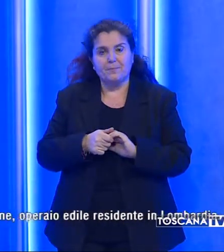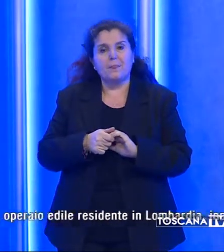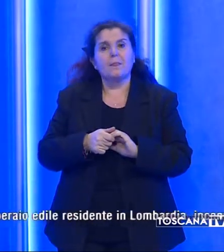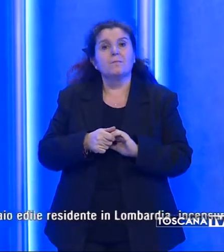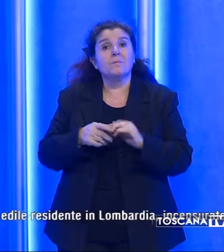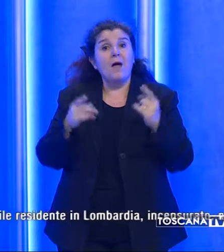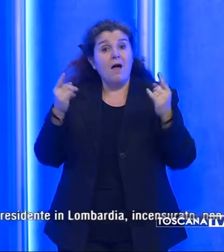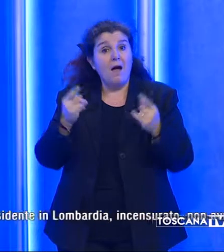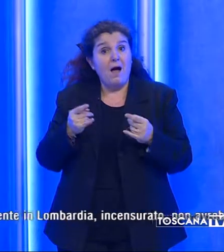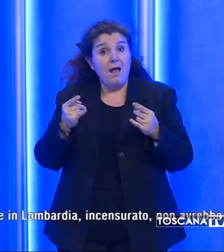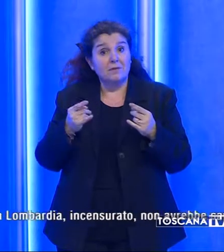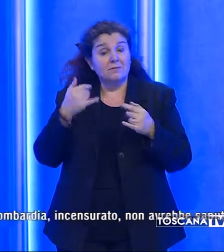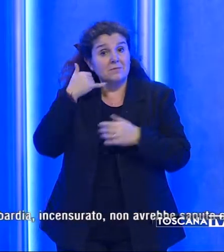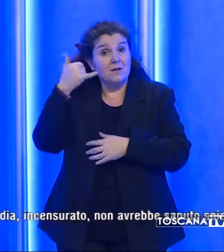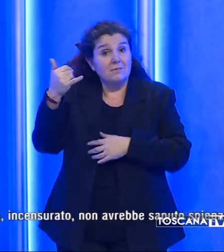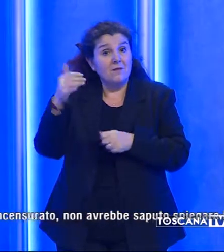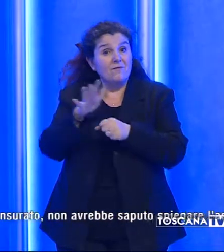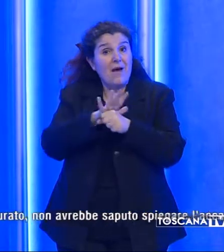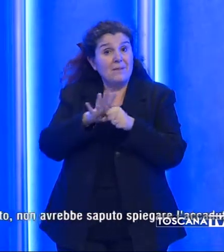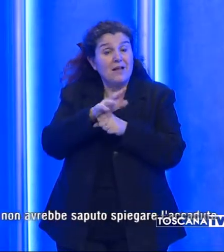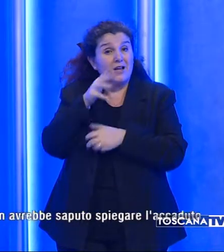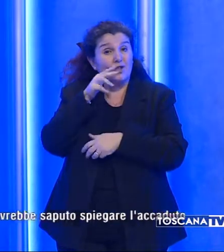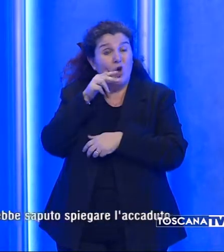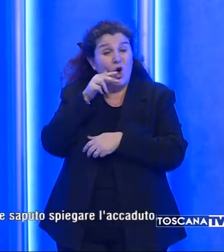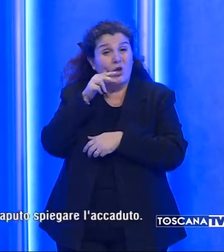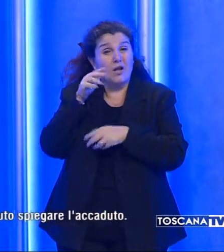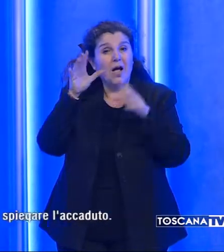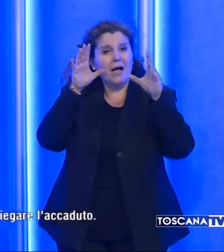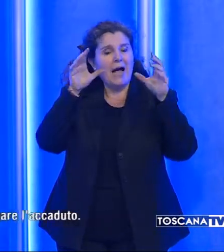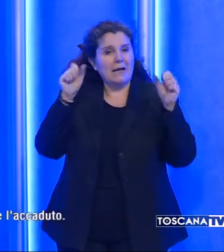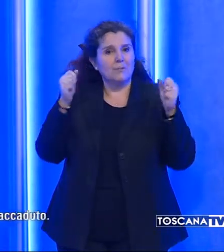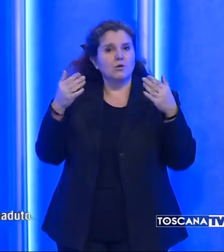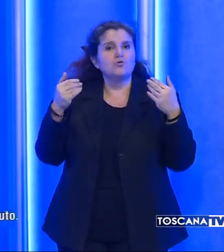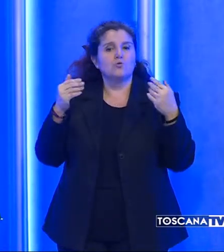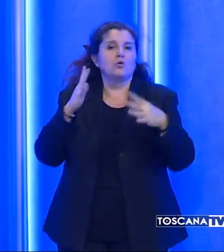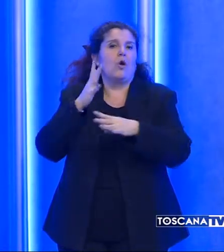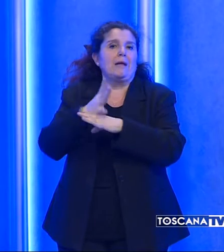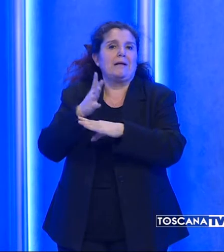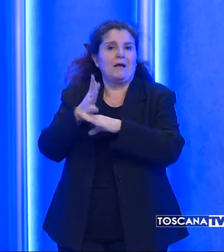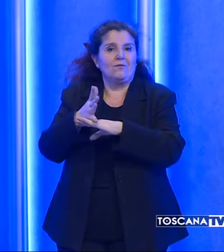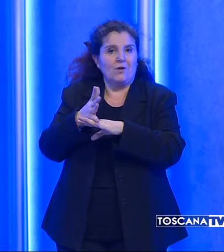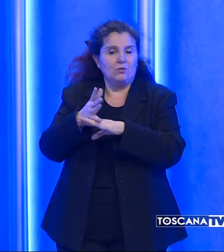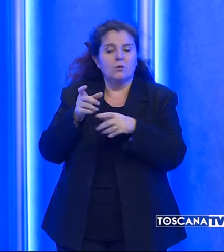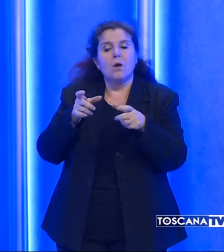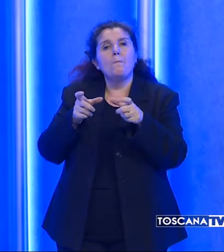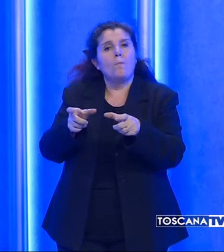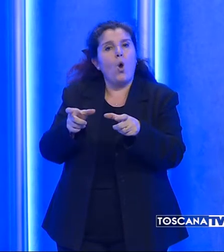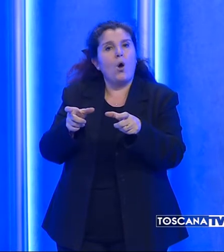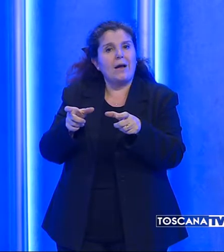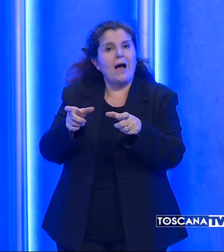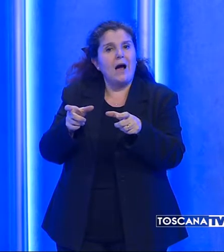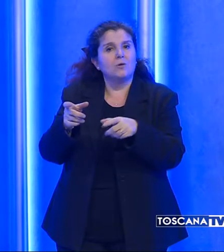Allertati da una telefonata dei familiari della donna i carabinieri sono subito intervenuti bloccando